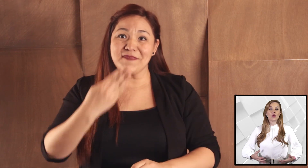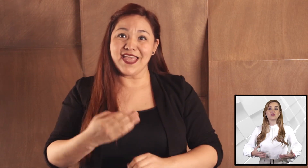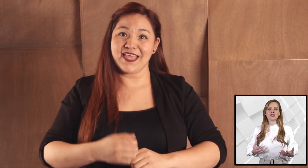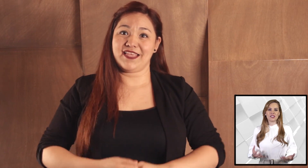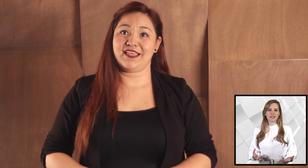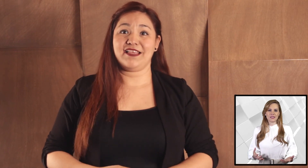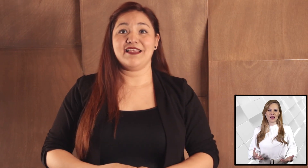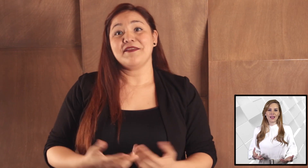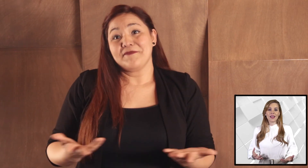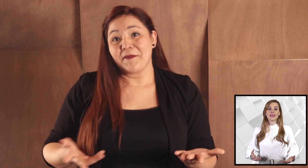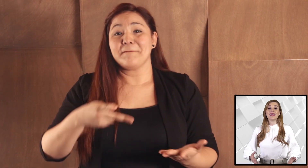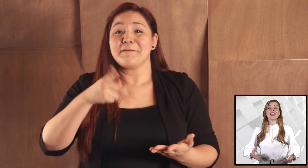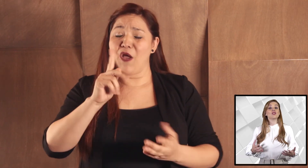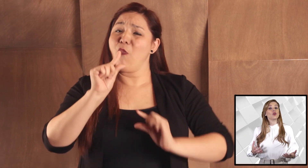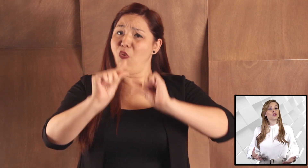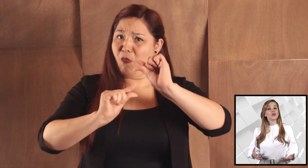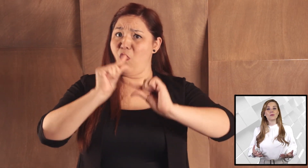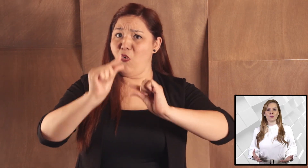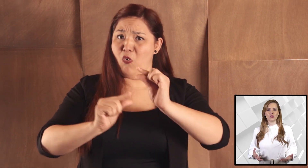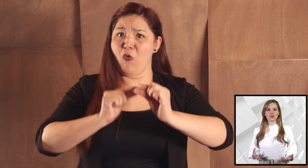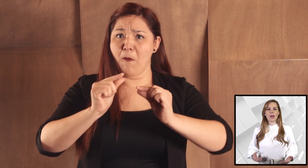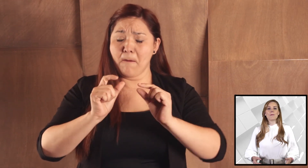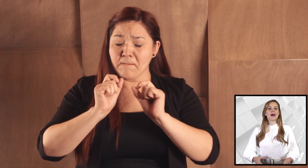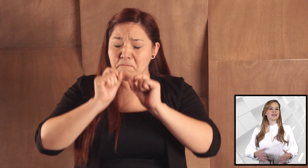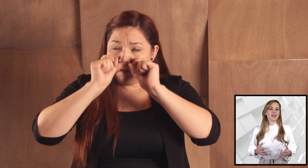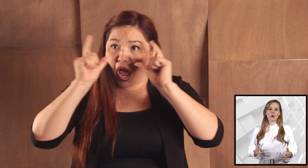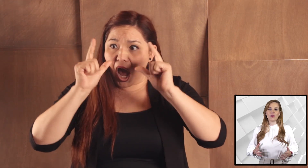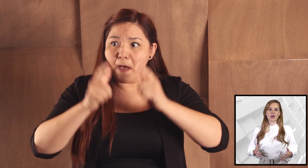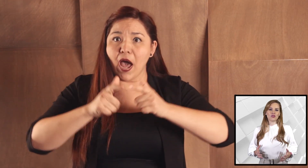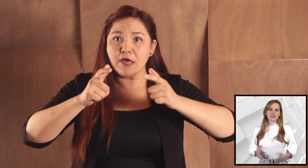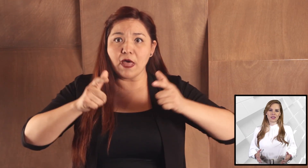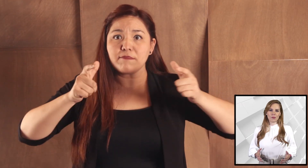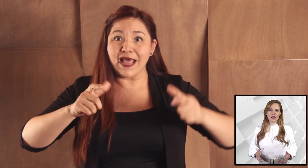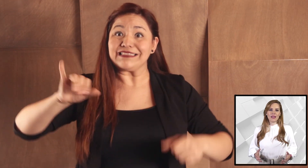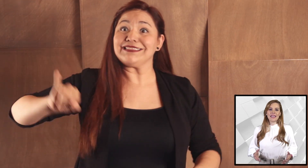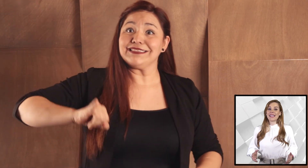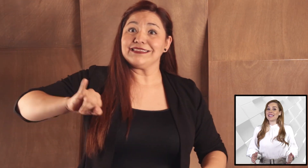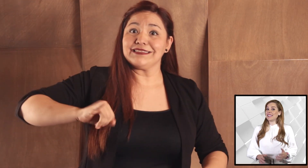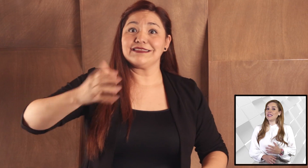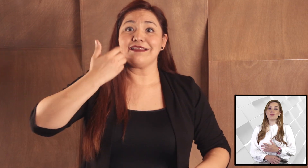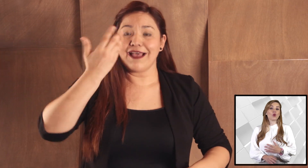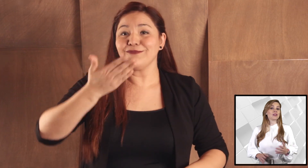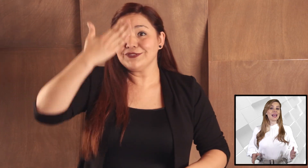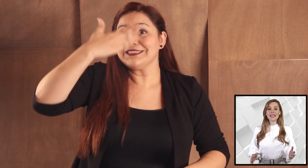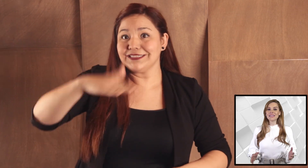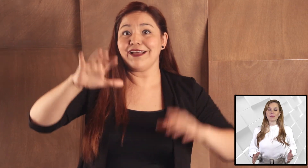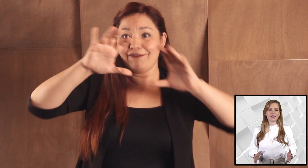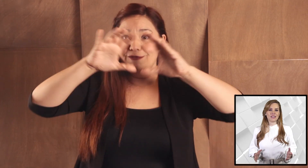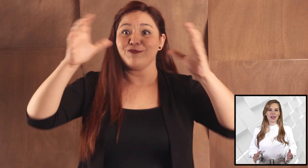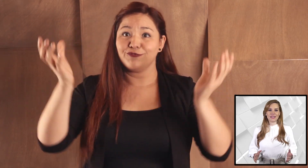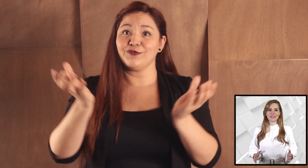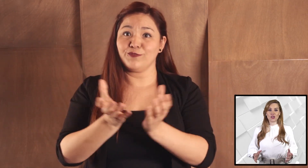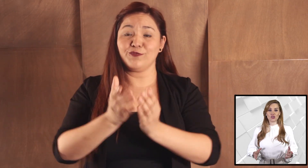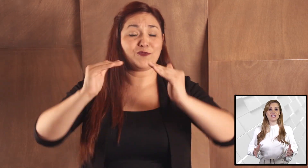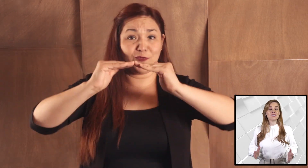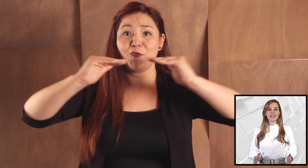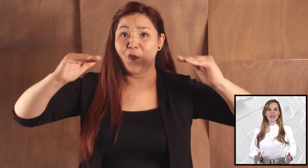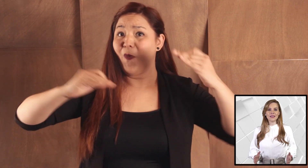conciencia de que todos formamos parte de un ecosistema y que sin importar las capacidades que nos distingan,